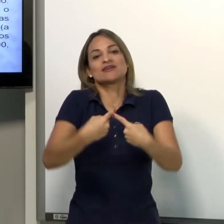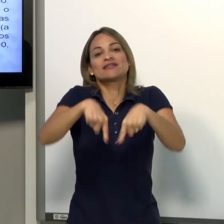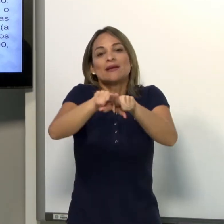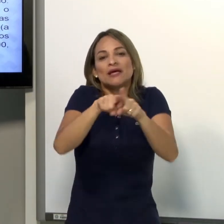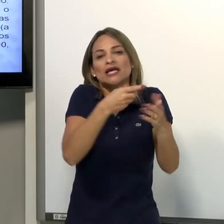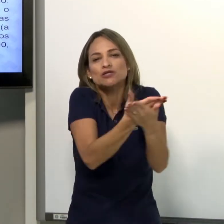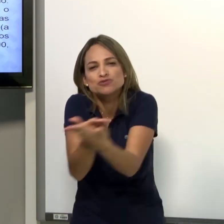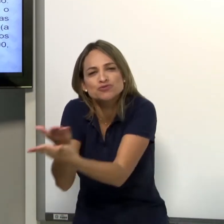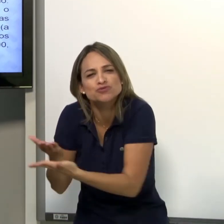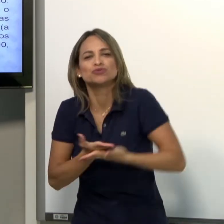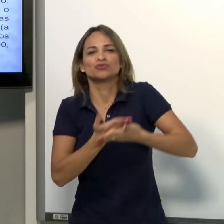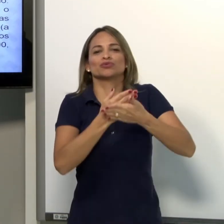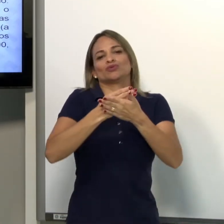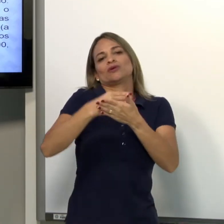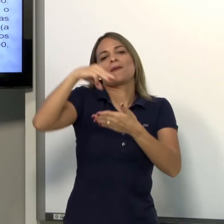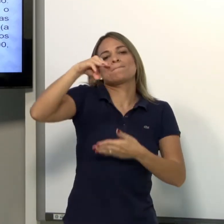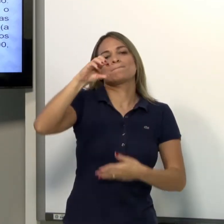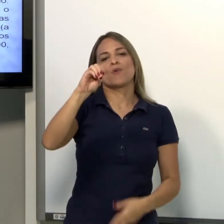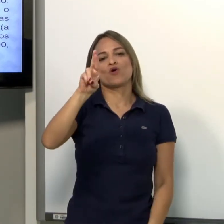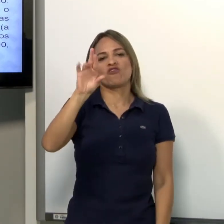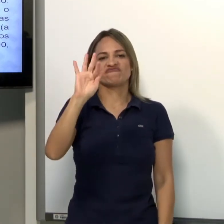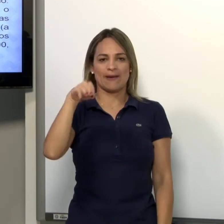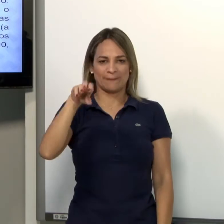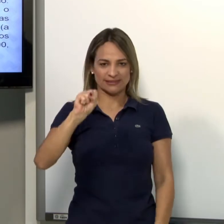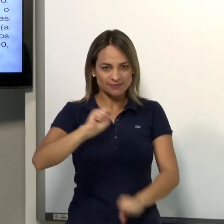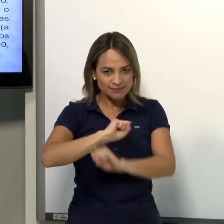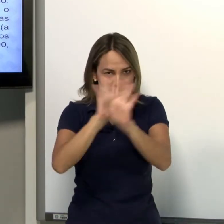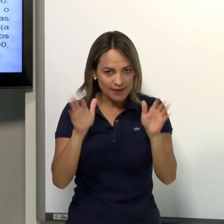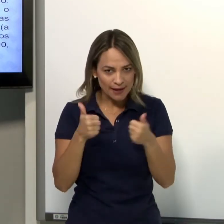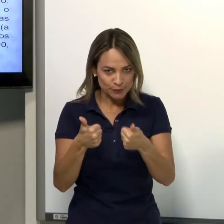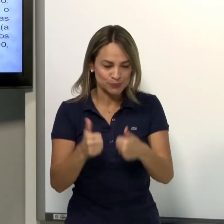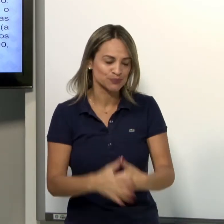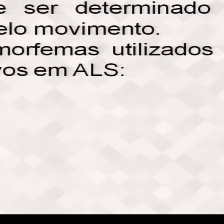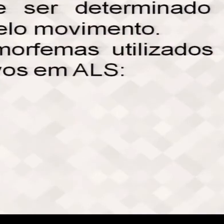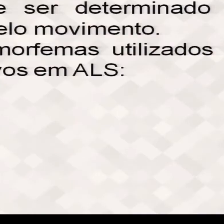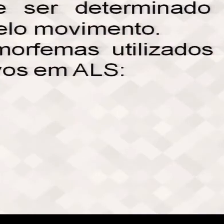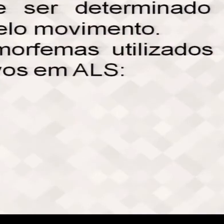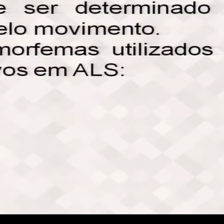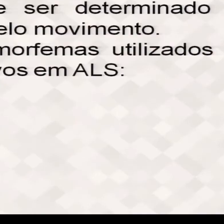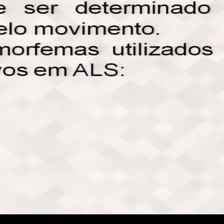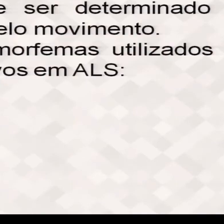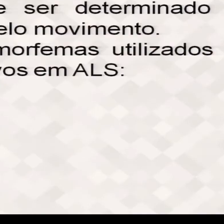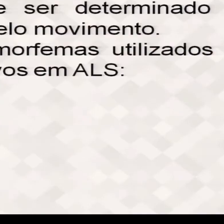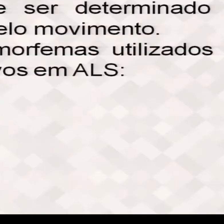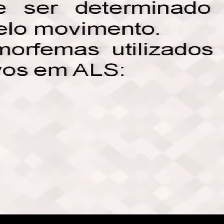morfologia ajuda nesse sentido. Então, os morfemas estão relacionados a isso.